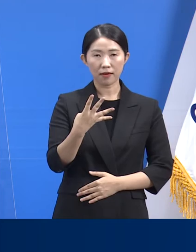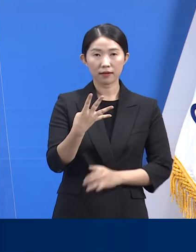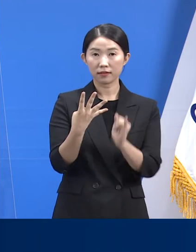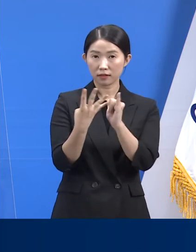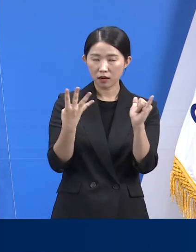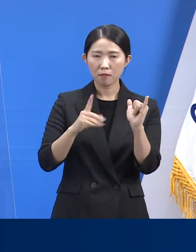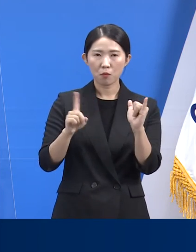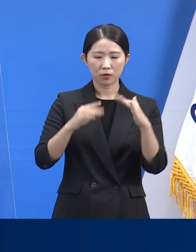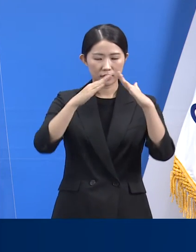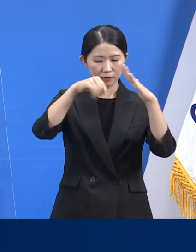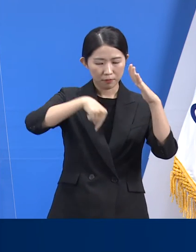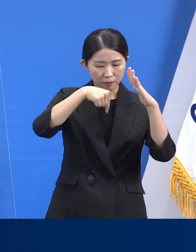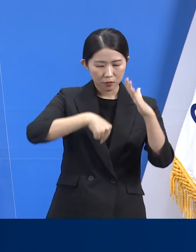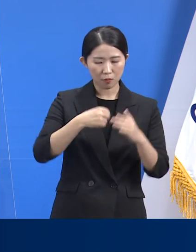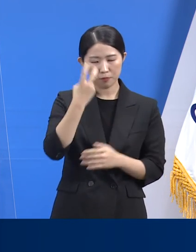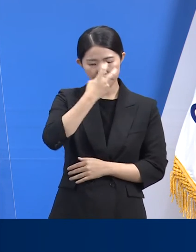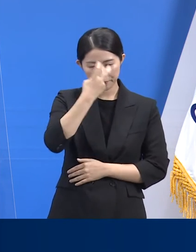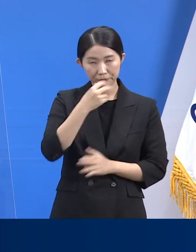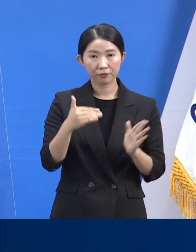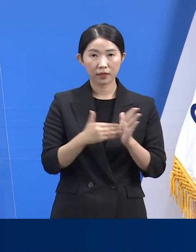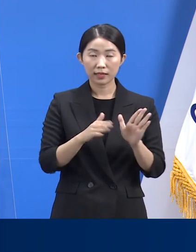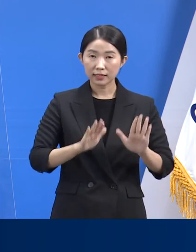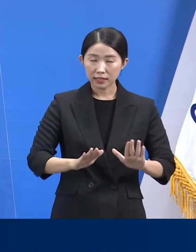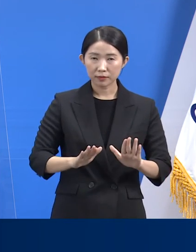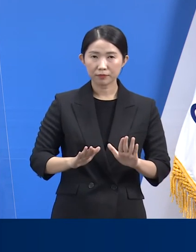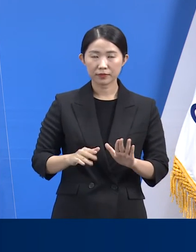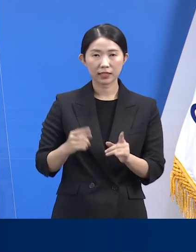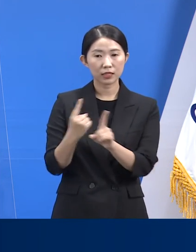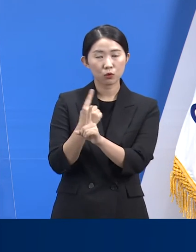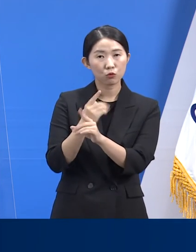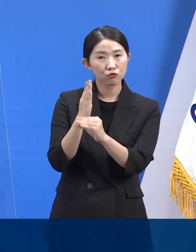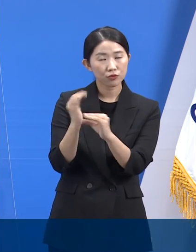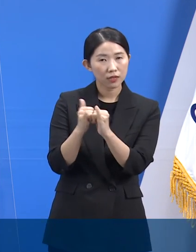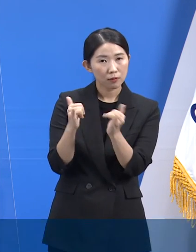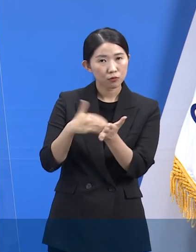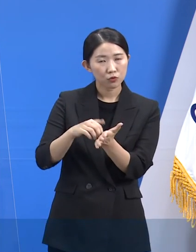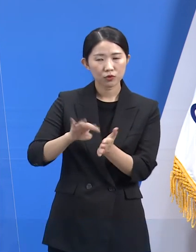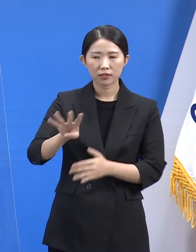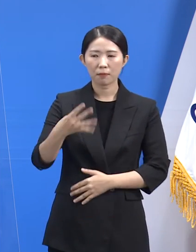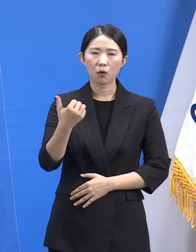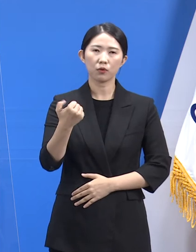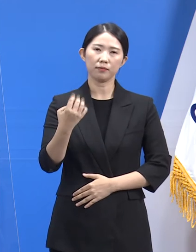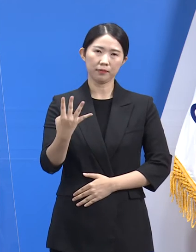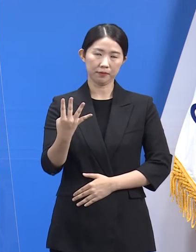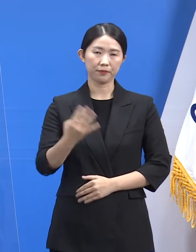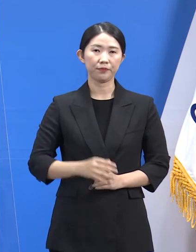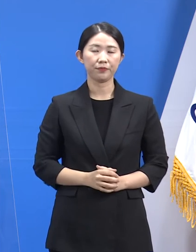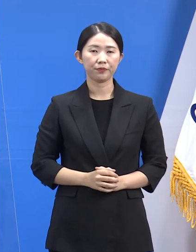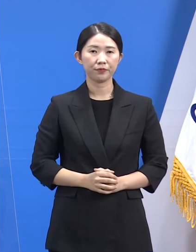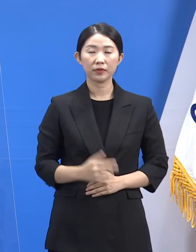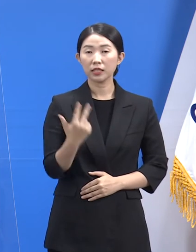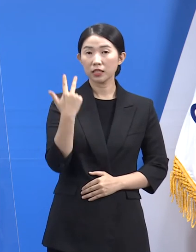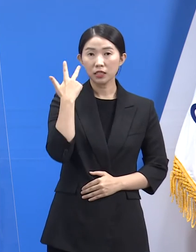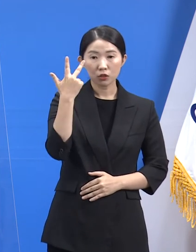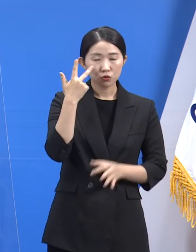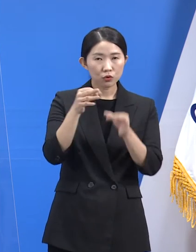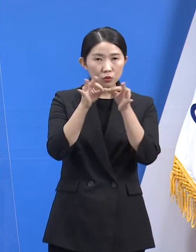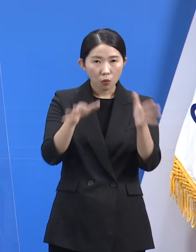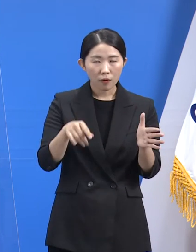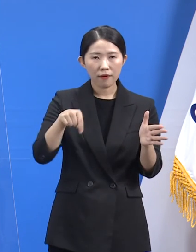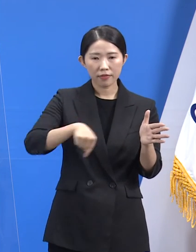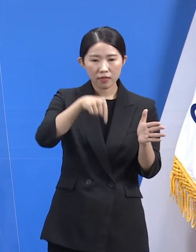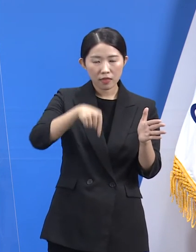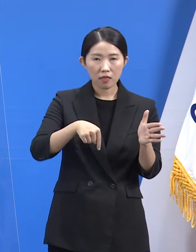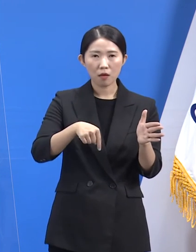활용하여 관리를 받았으며 현재 진행 중인 자가치료 인원은 454명입니다. 지난 1주간 자가치료 이용자 중